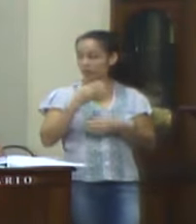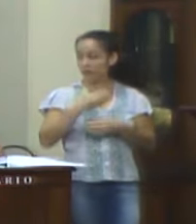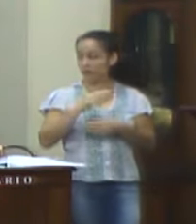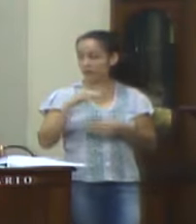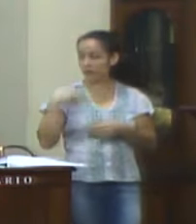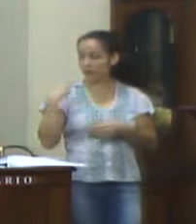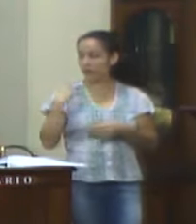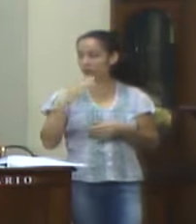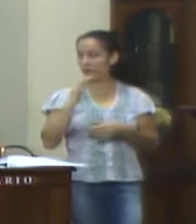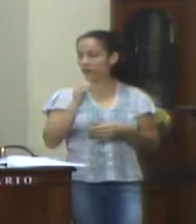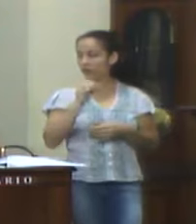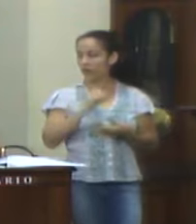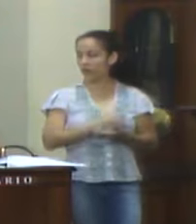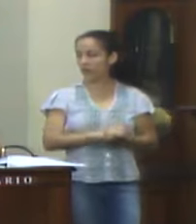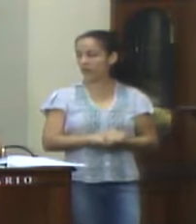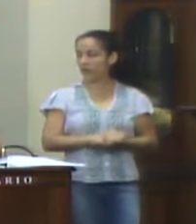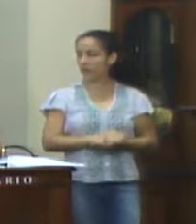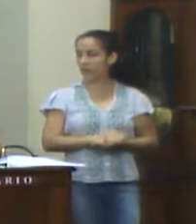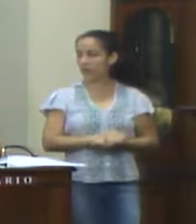Vereador Fábio Antônio Piri Jorge.